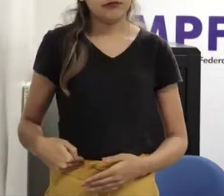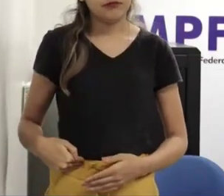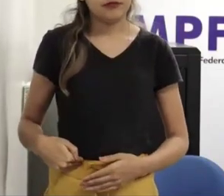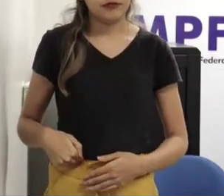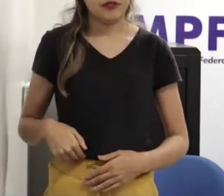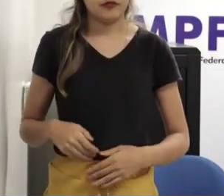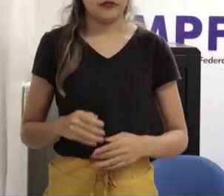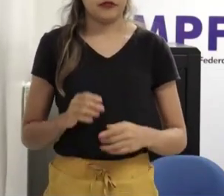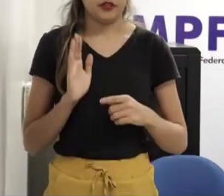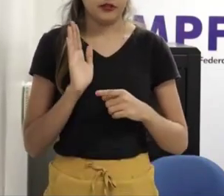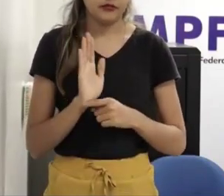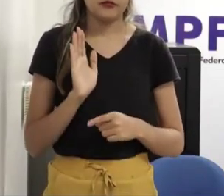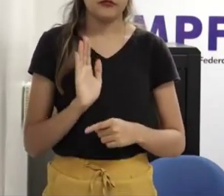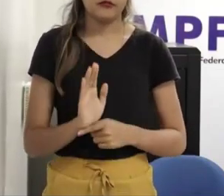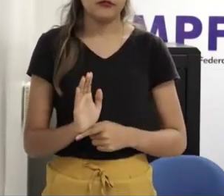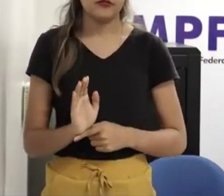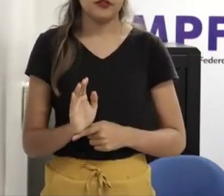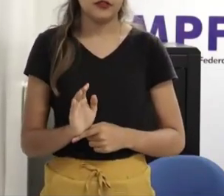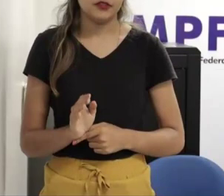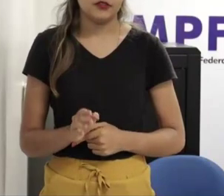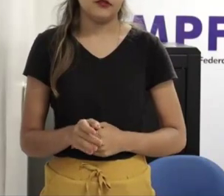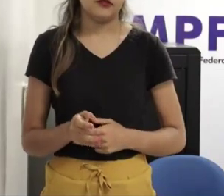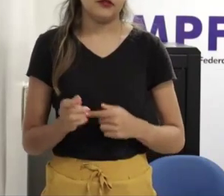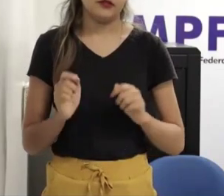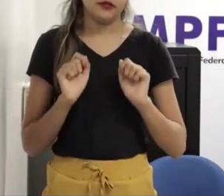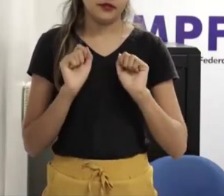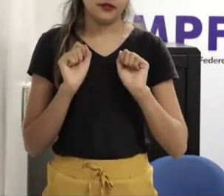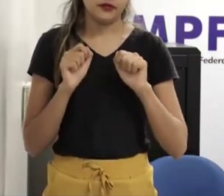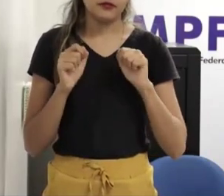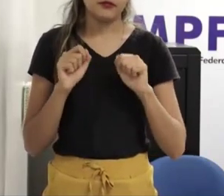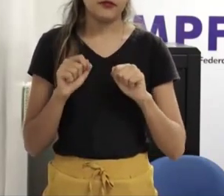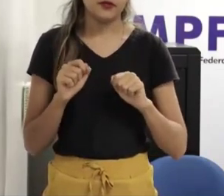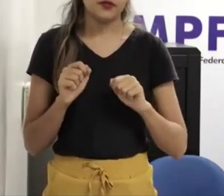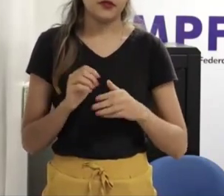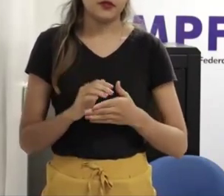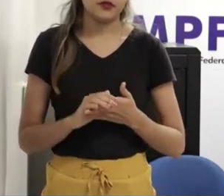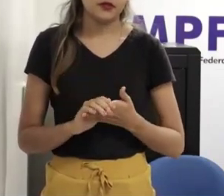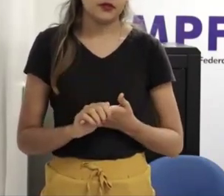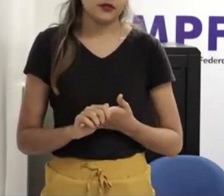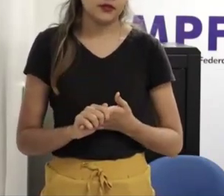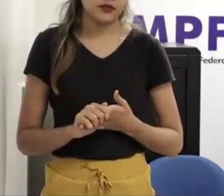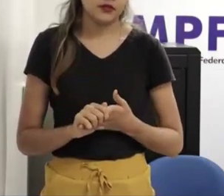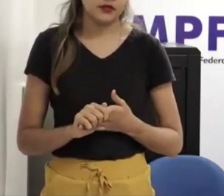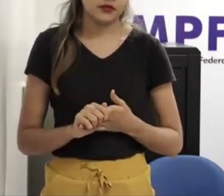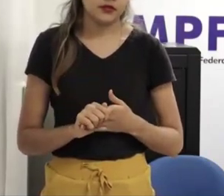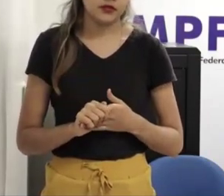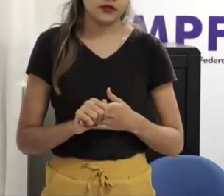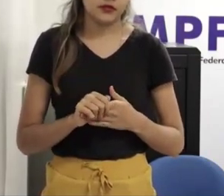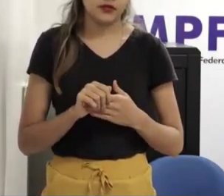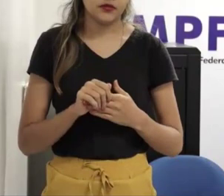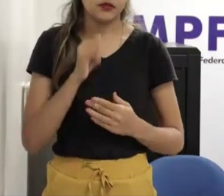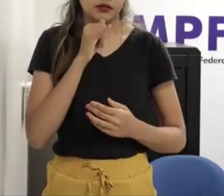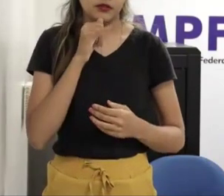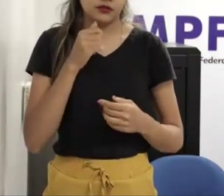grupo é para fomentar isso né é é é é é é